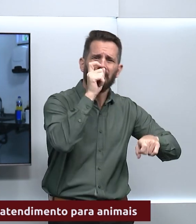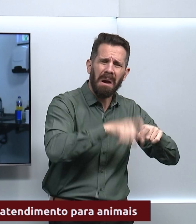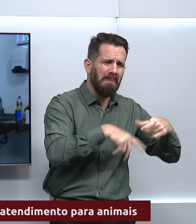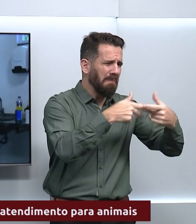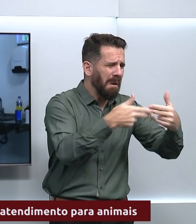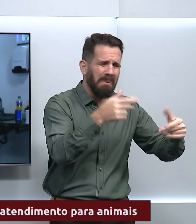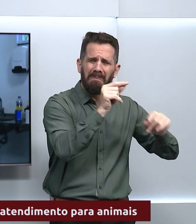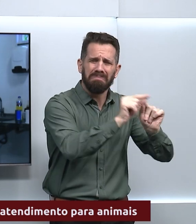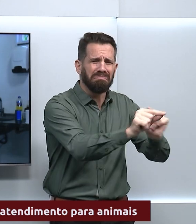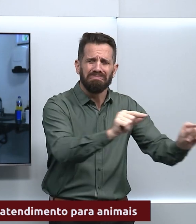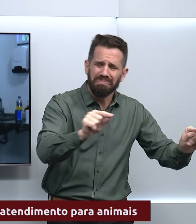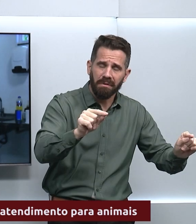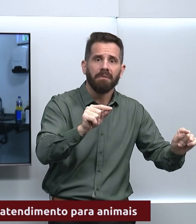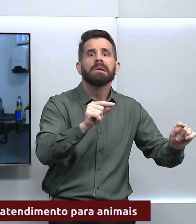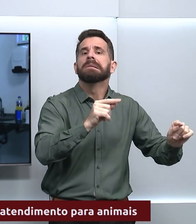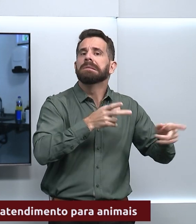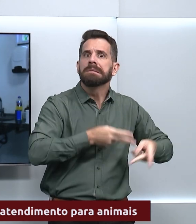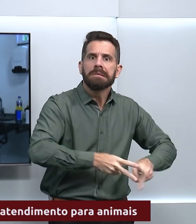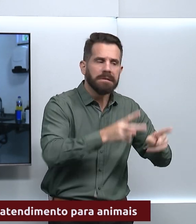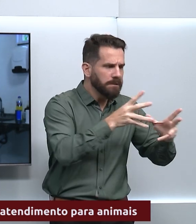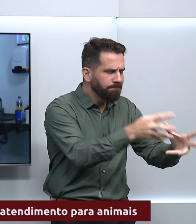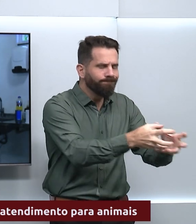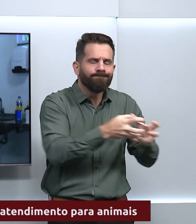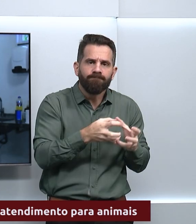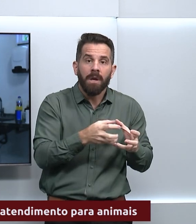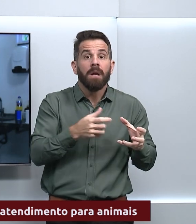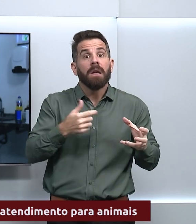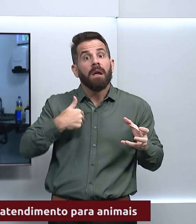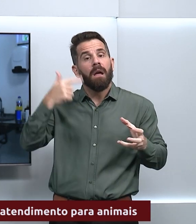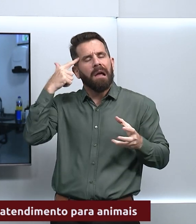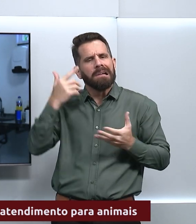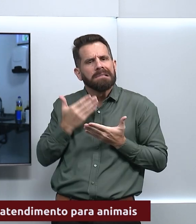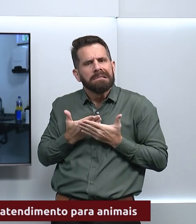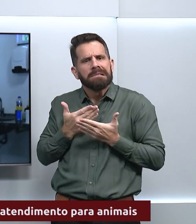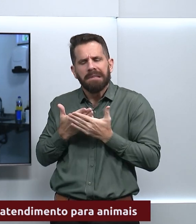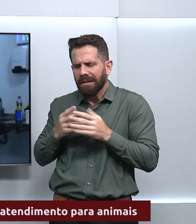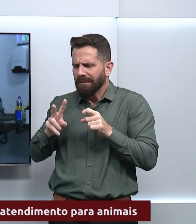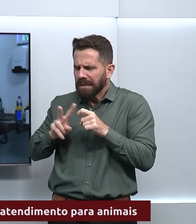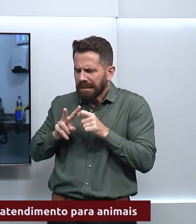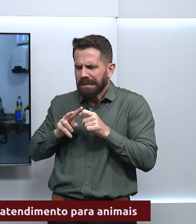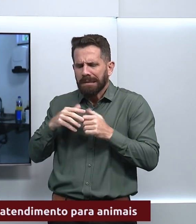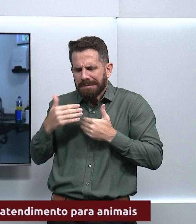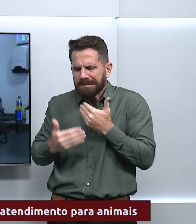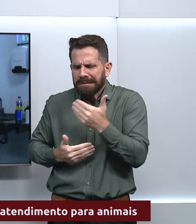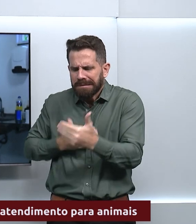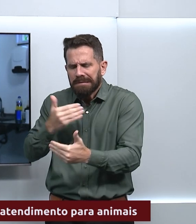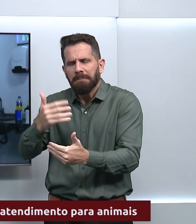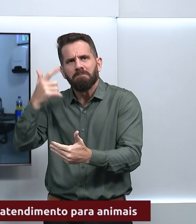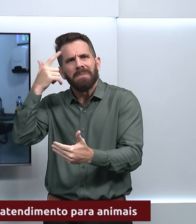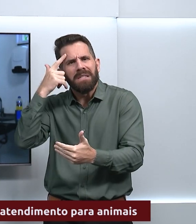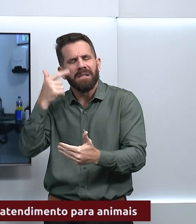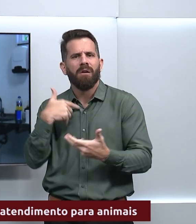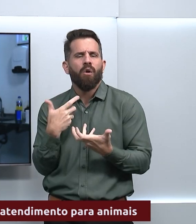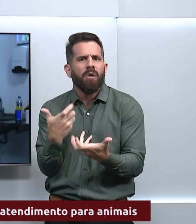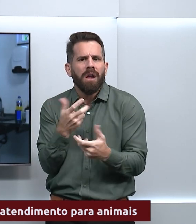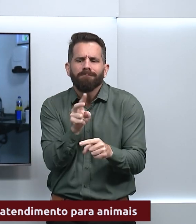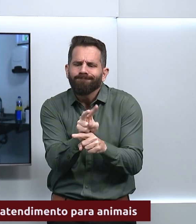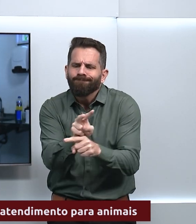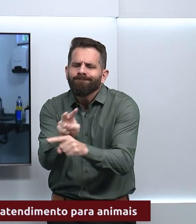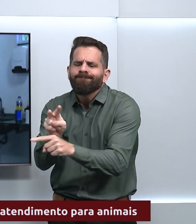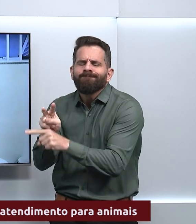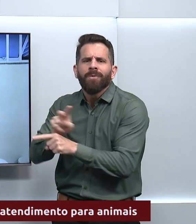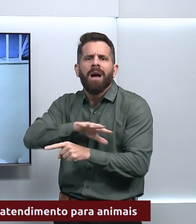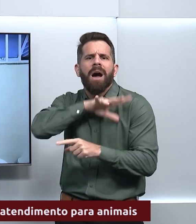fiz a medicina veterinária pensando nessa questão social e de proteção animal. E